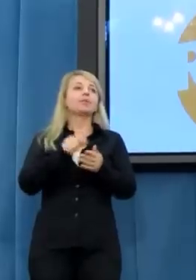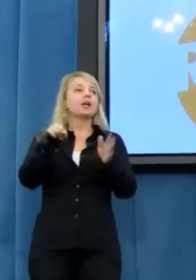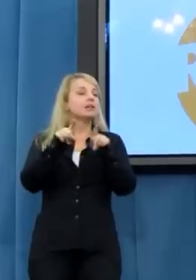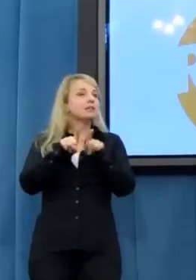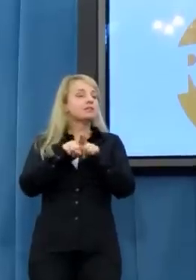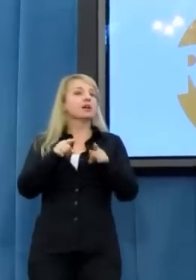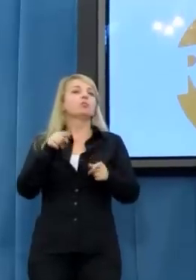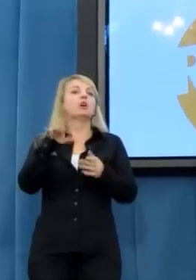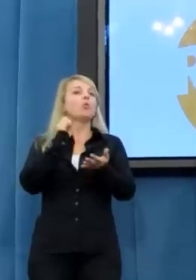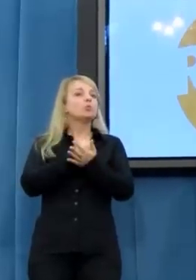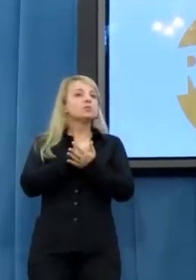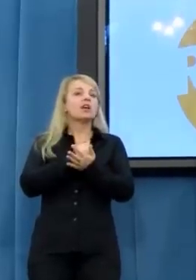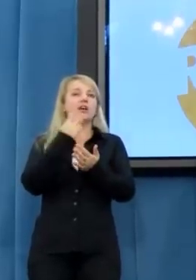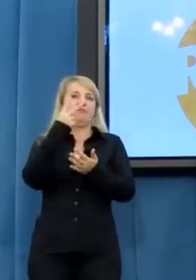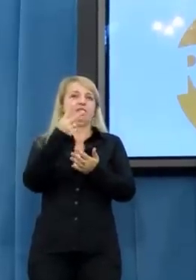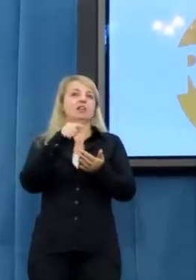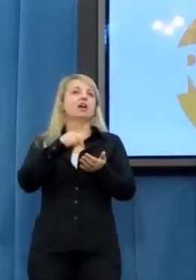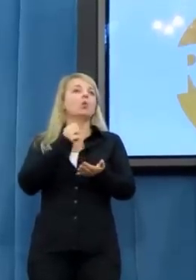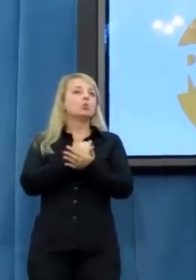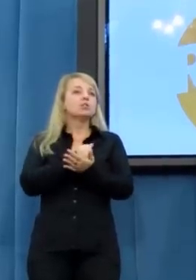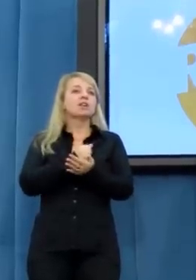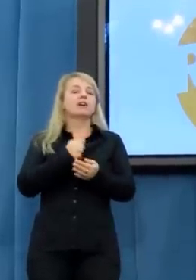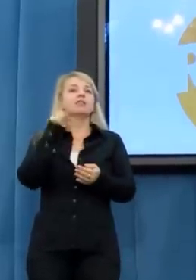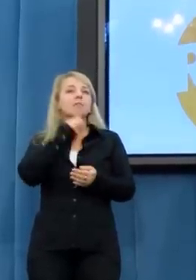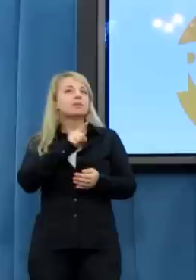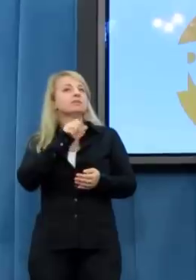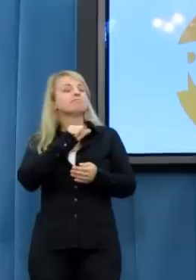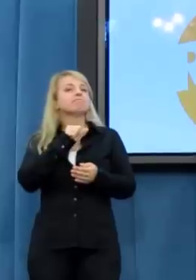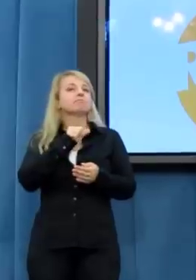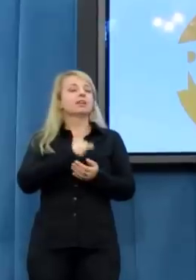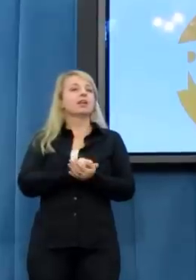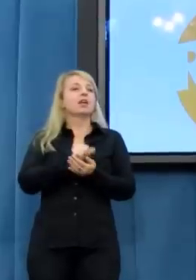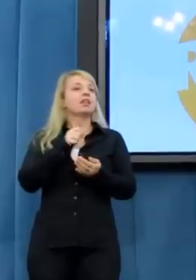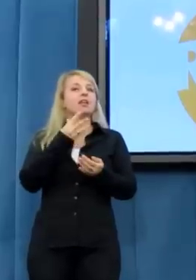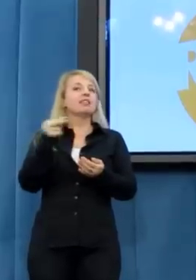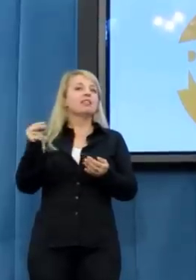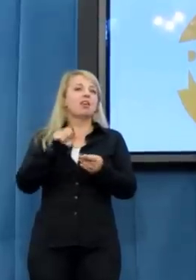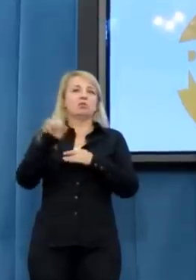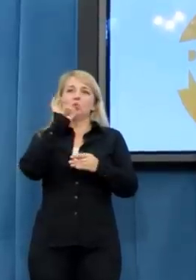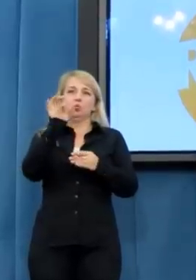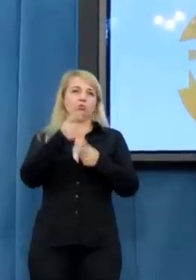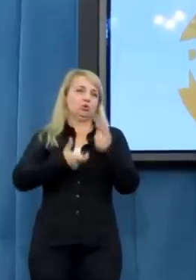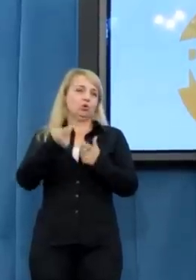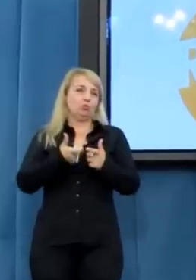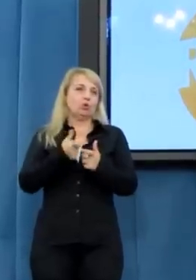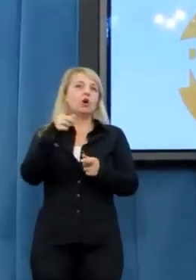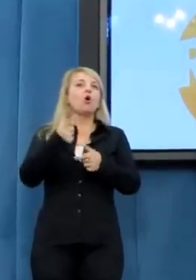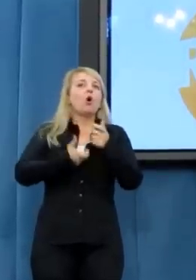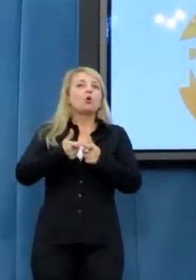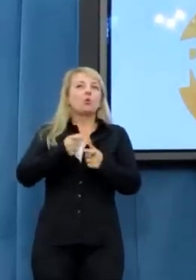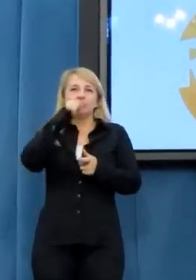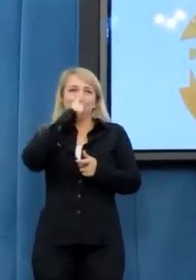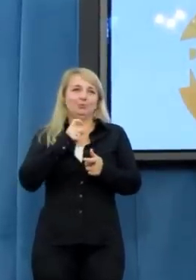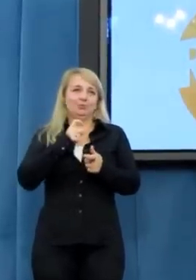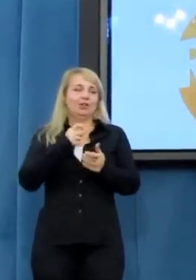widać, że ta ustawa tak naprawdę nie działa, a właściwie działa bardzo